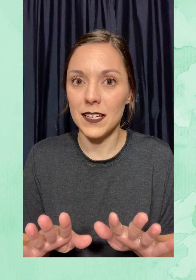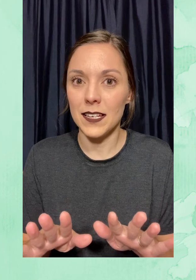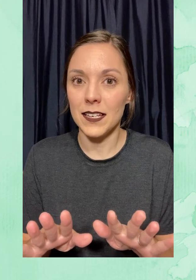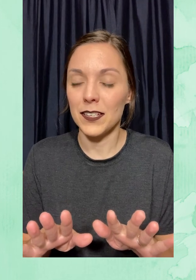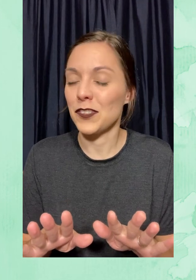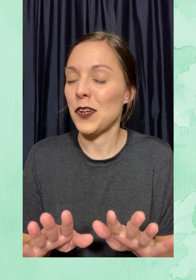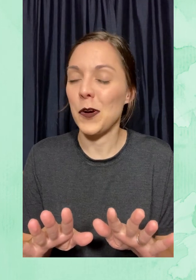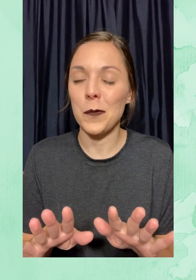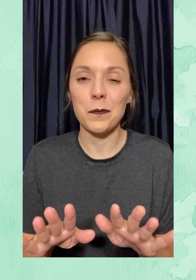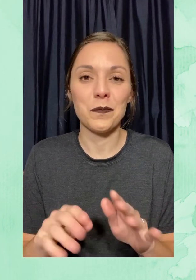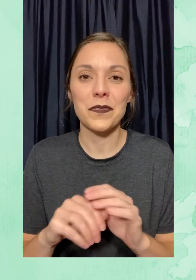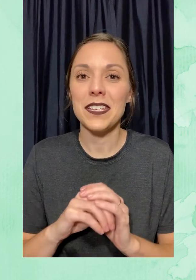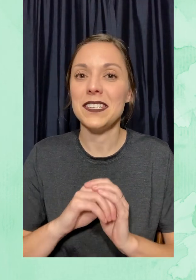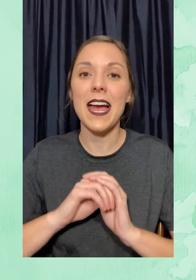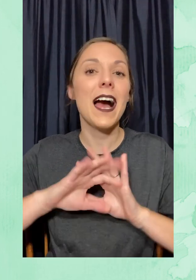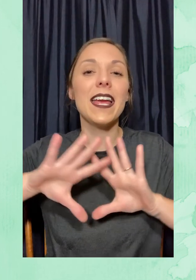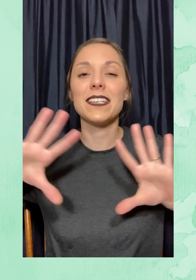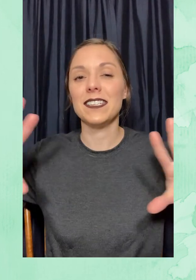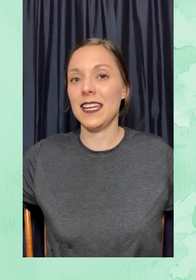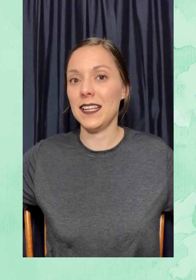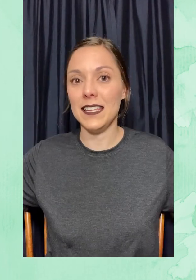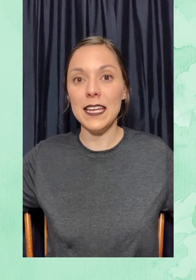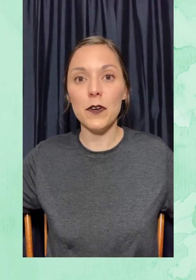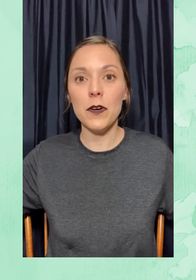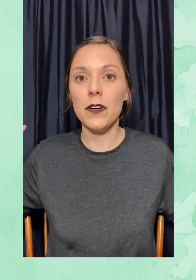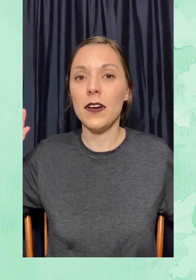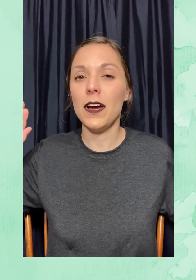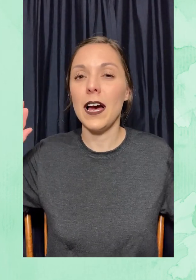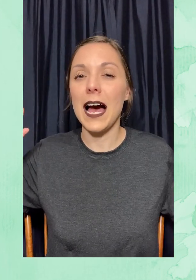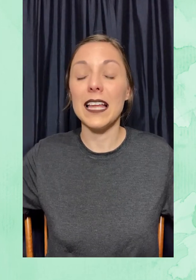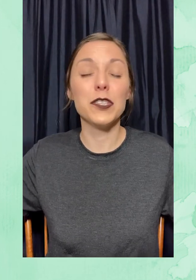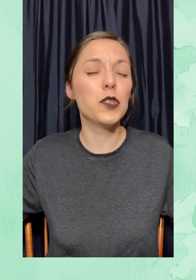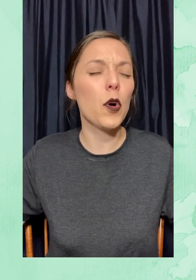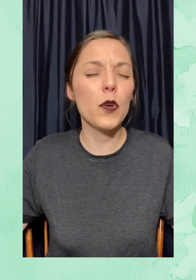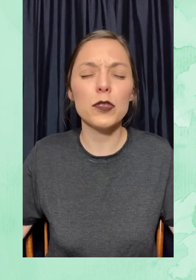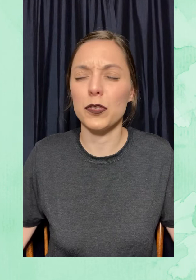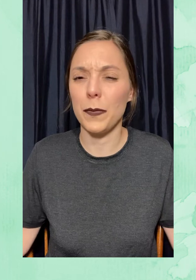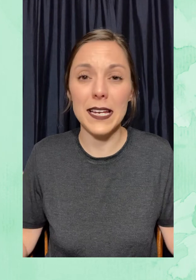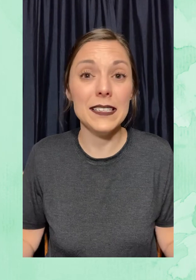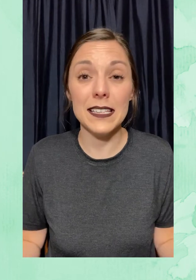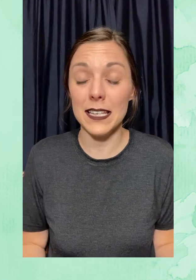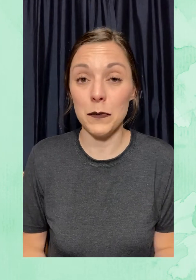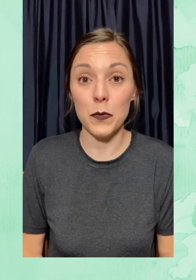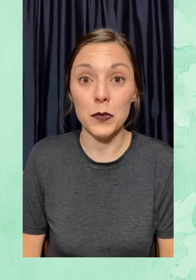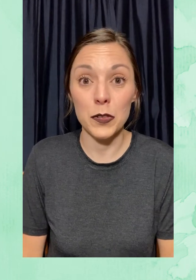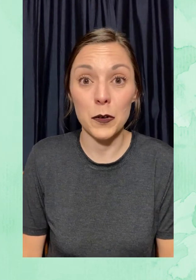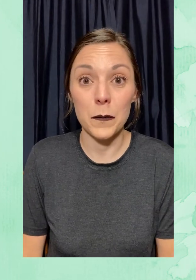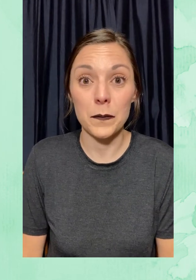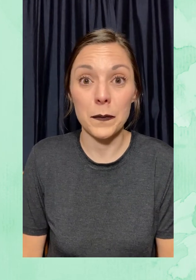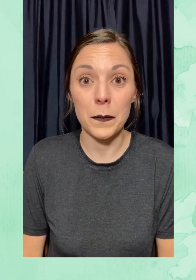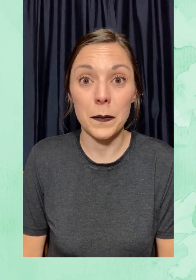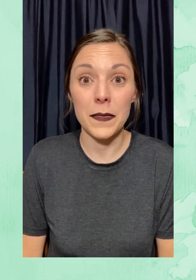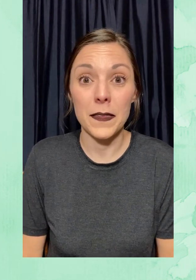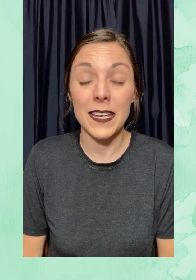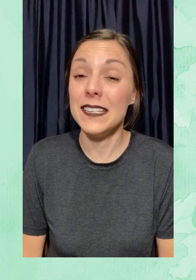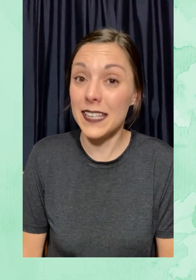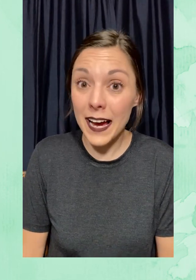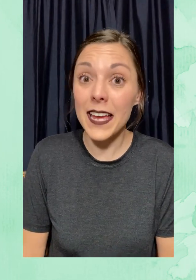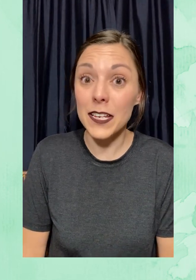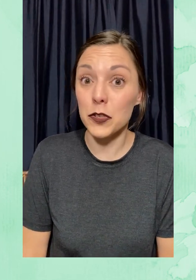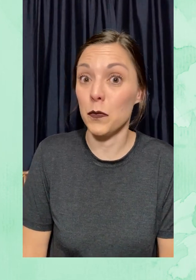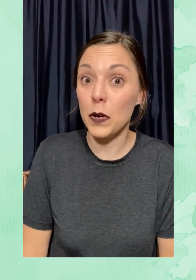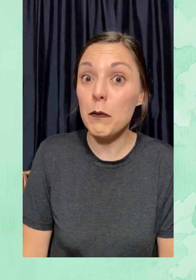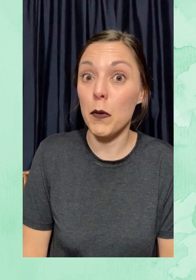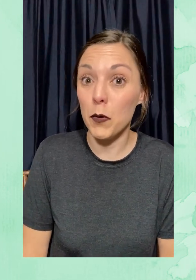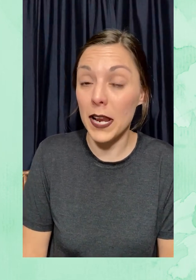No. No. ha extendido a todos los países del mundo y